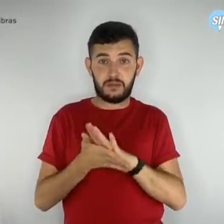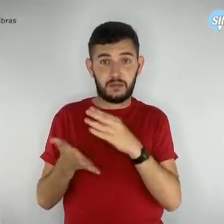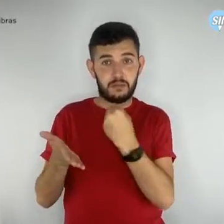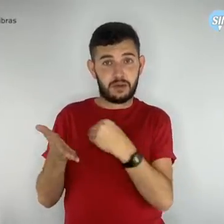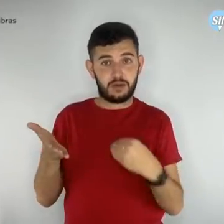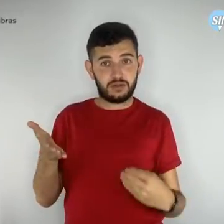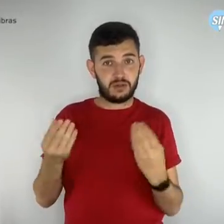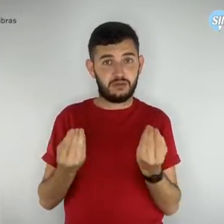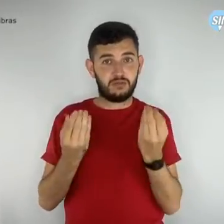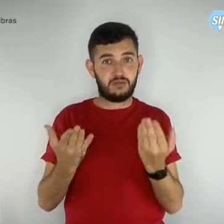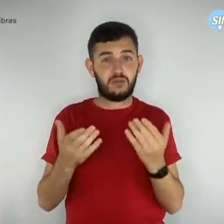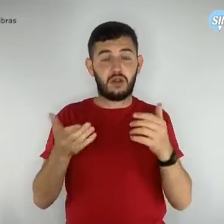SimproDF.